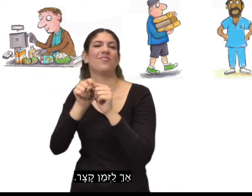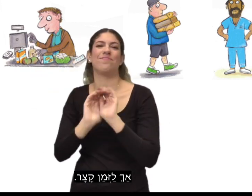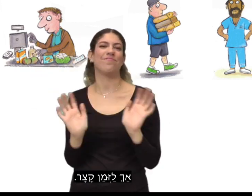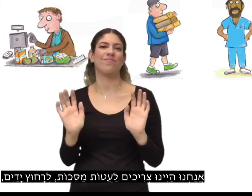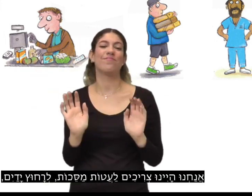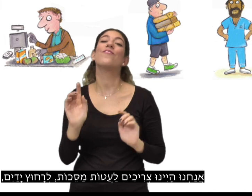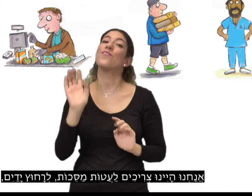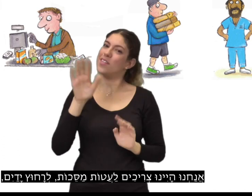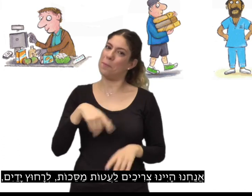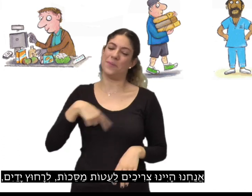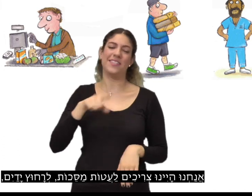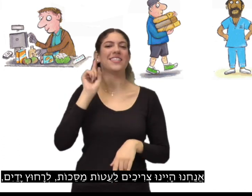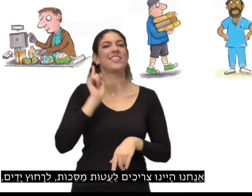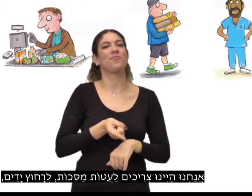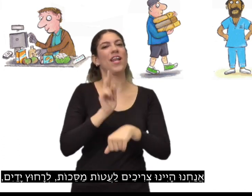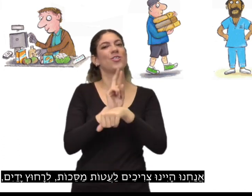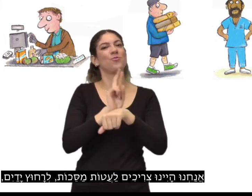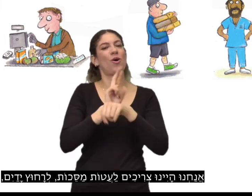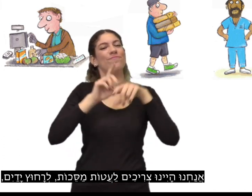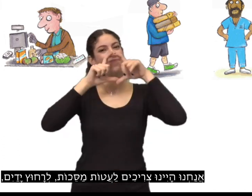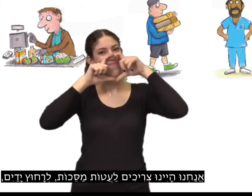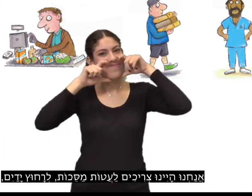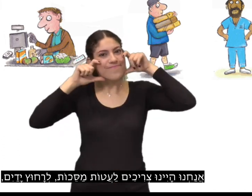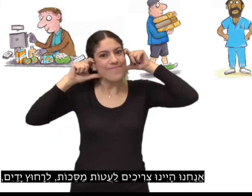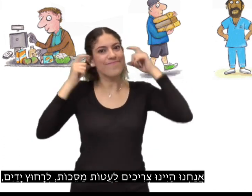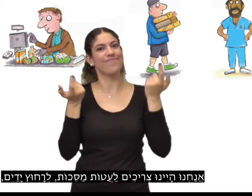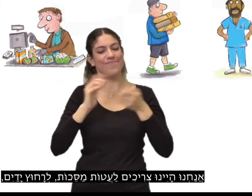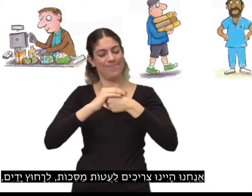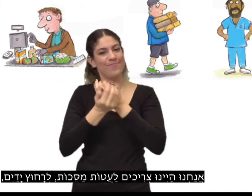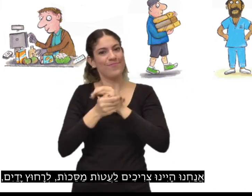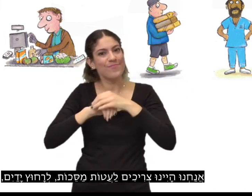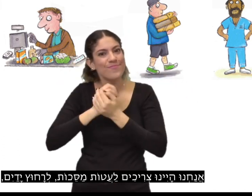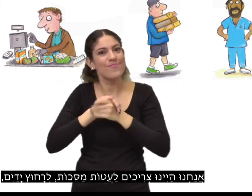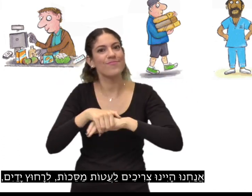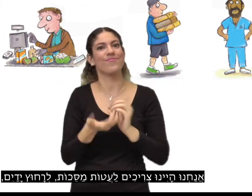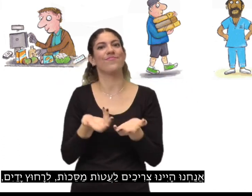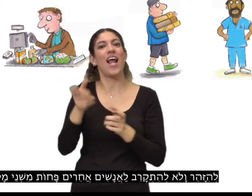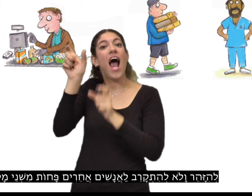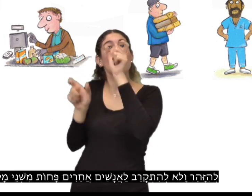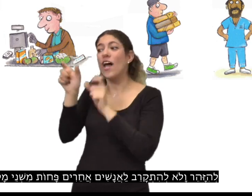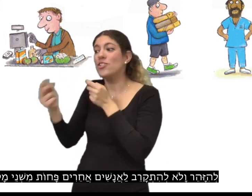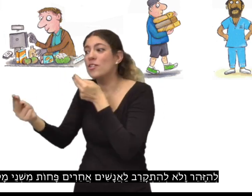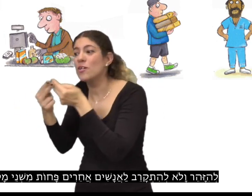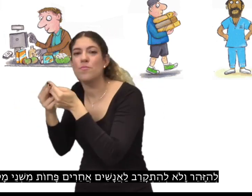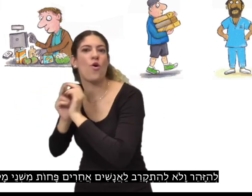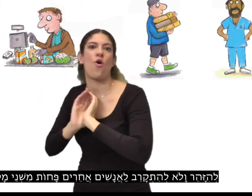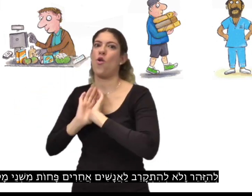אנחנו היינו צריכים לעטות מסכות, לרחוץ ידיים, להיזהר ולא להתקרב לאנשים